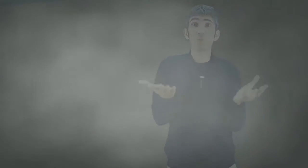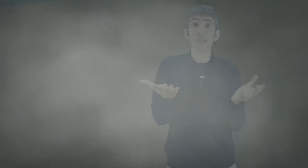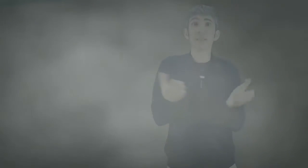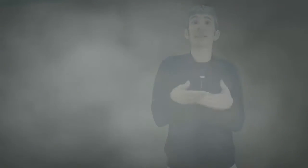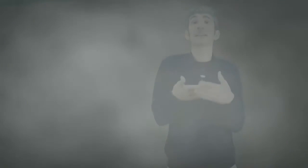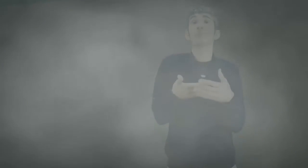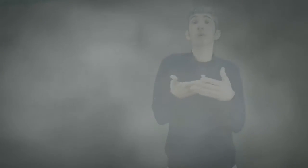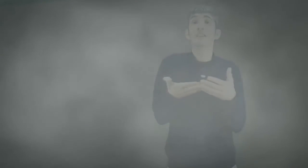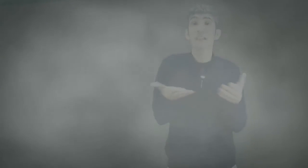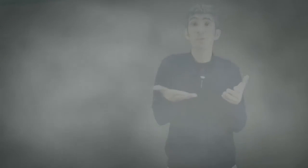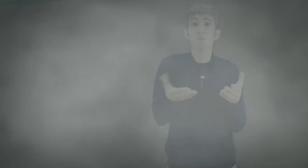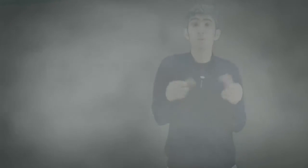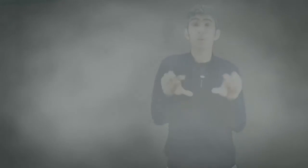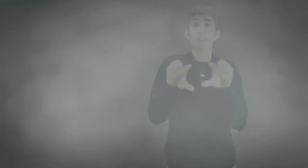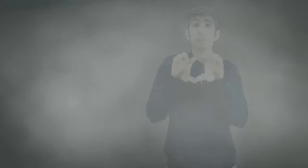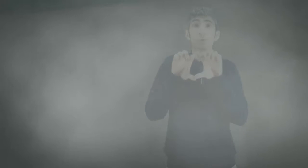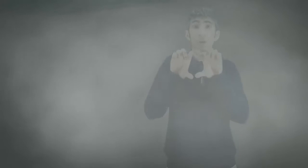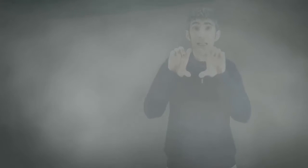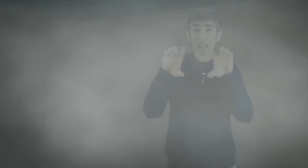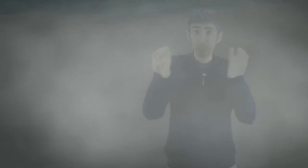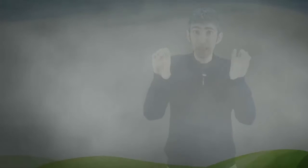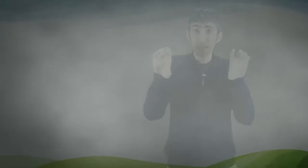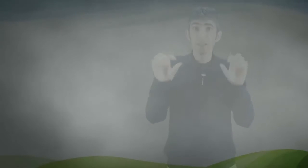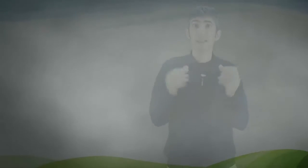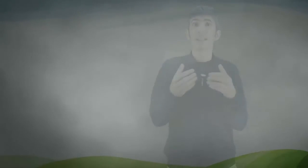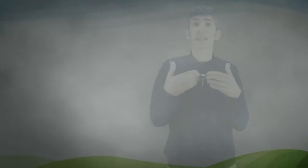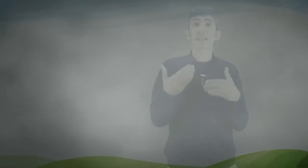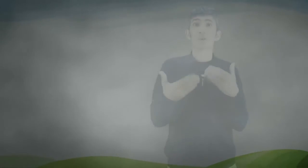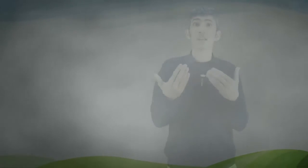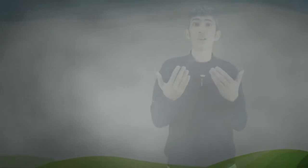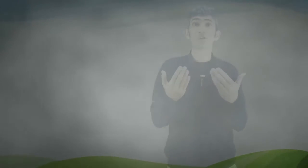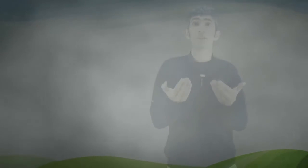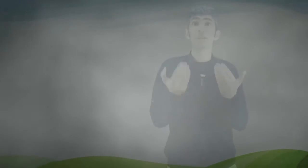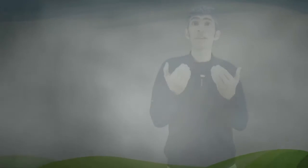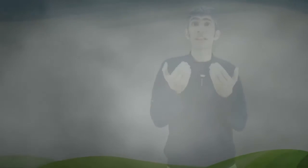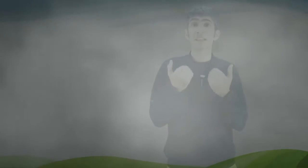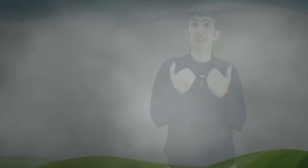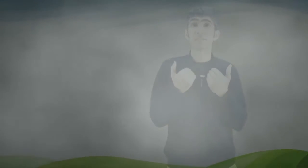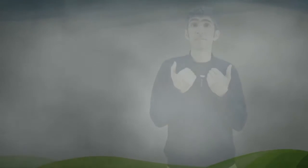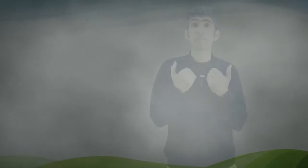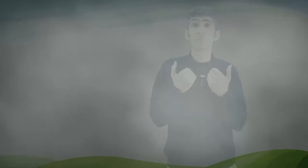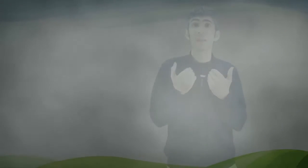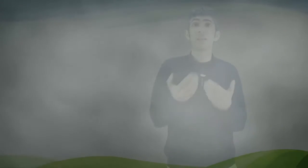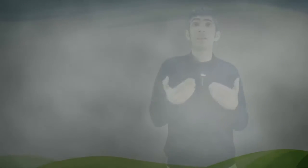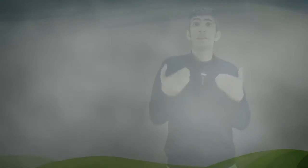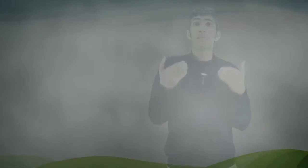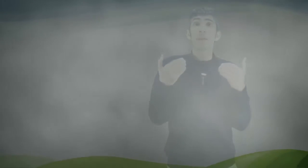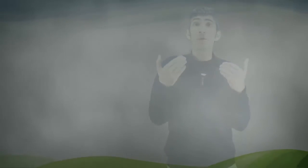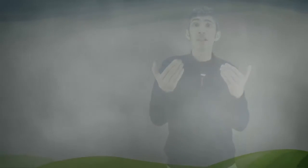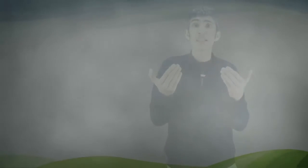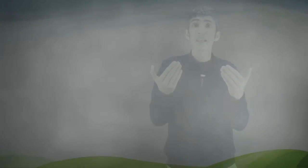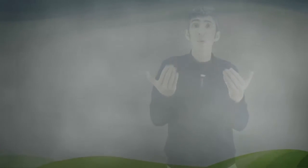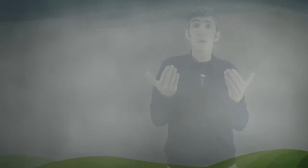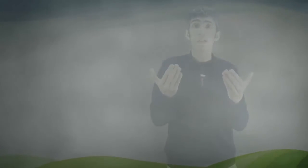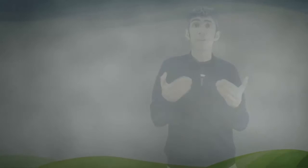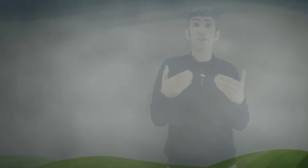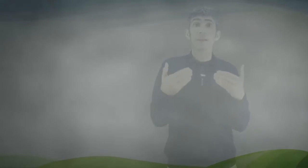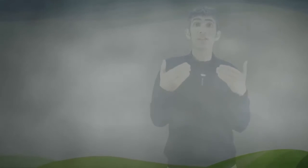nube de tipo estrato, de tipo capa, que está tocando la superficie terrestre. Pero ese agua que forma las